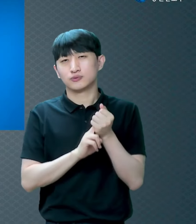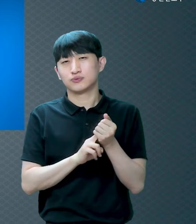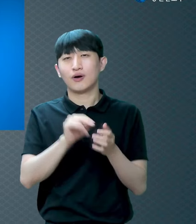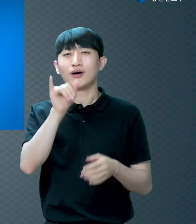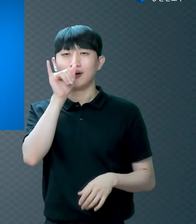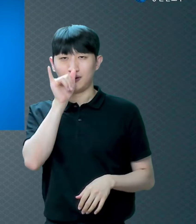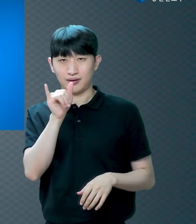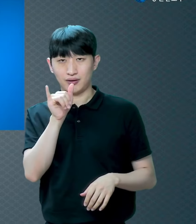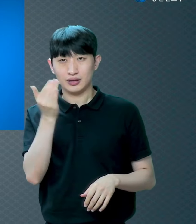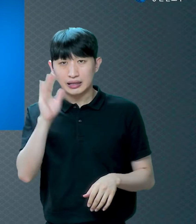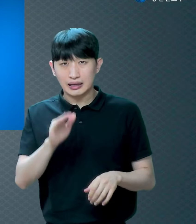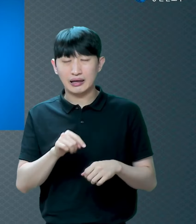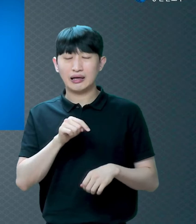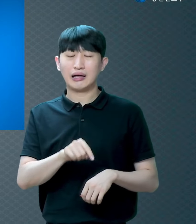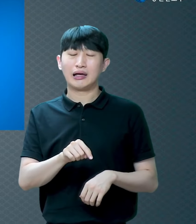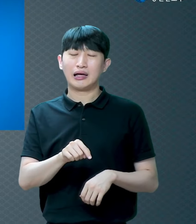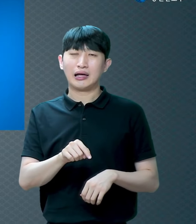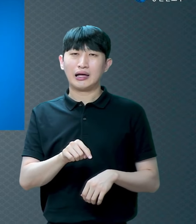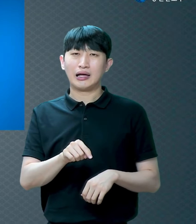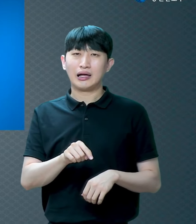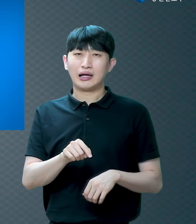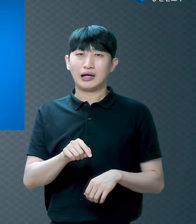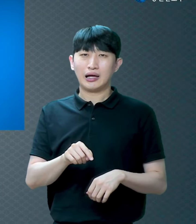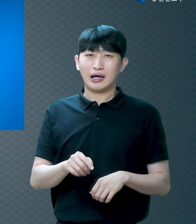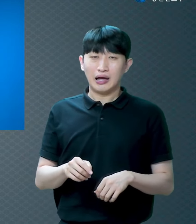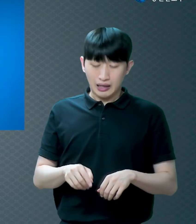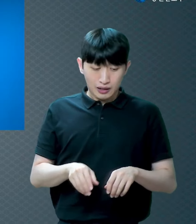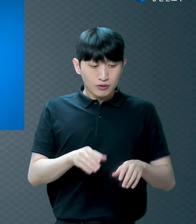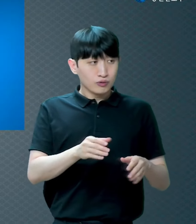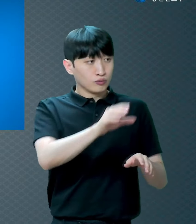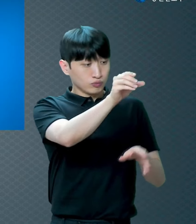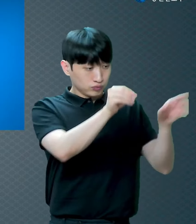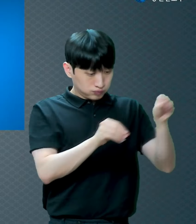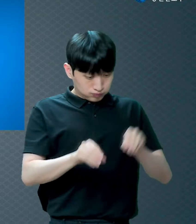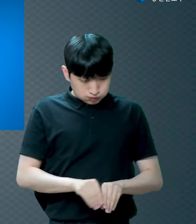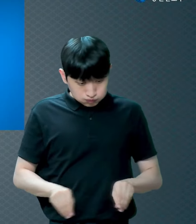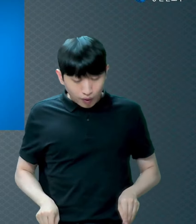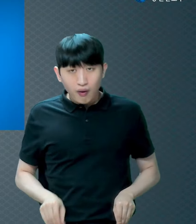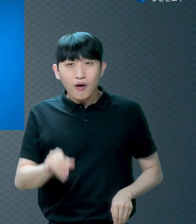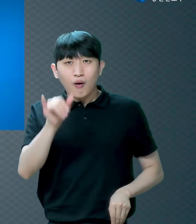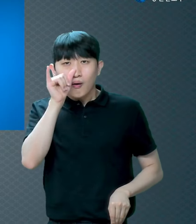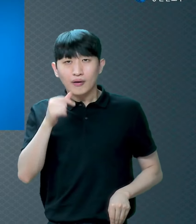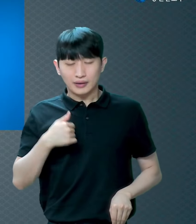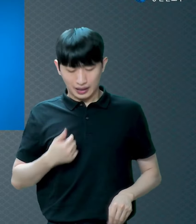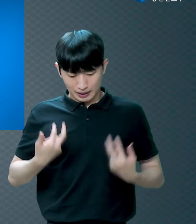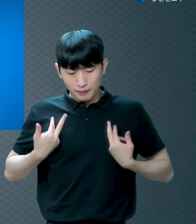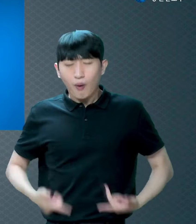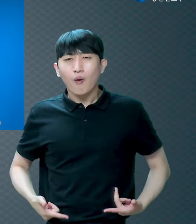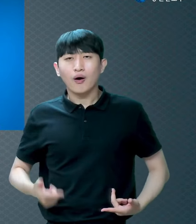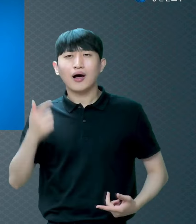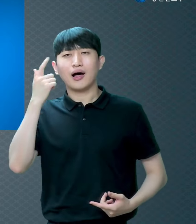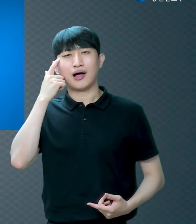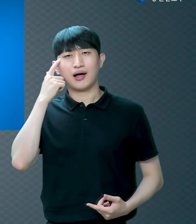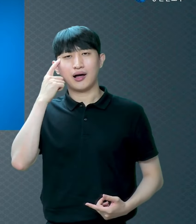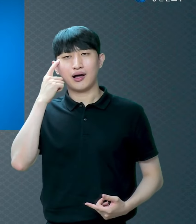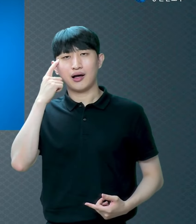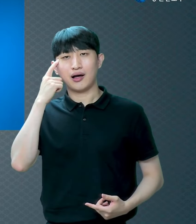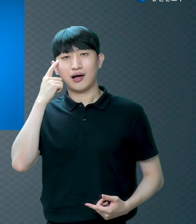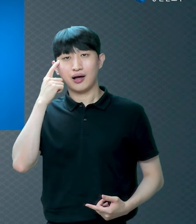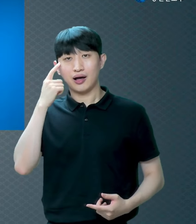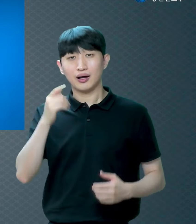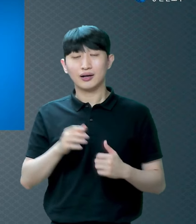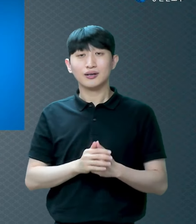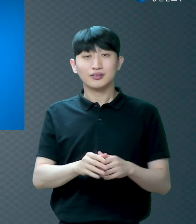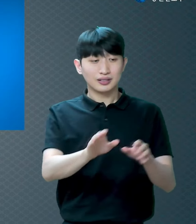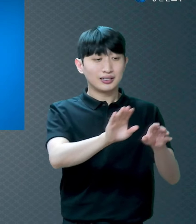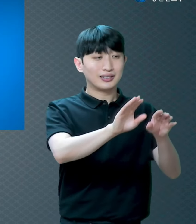숨었습니다 아니 무화과 나무 잎으로 해 입었는데 왜 벗었다 그래요 나무 잎사귀는 옷이 안